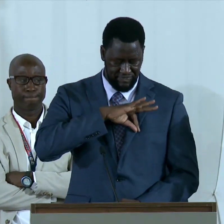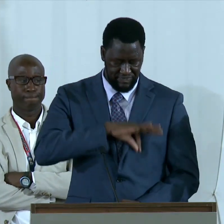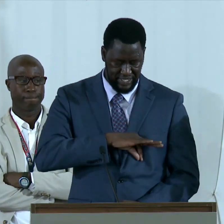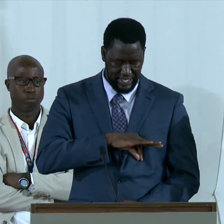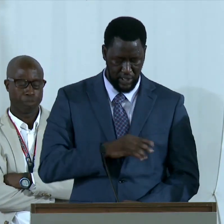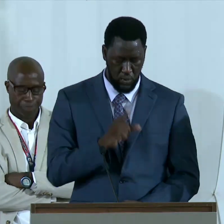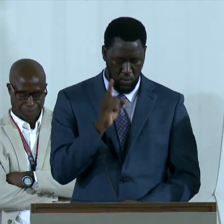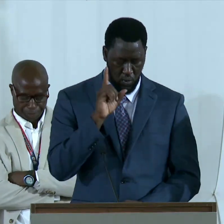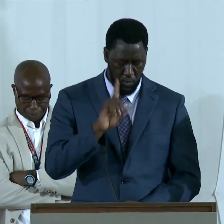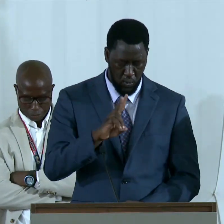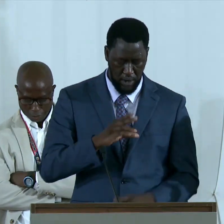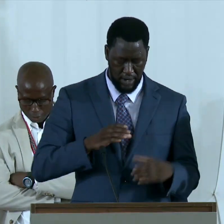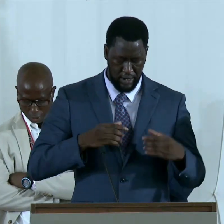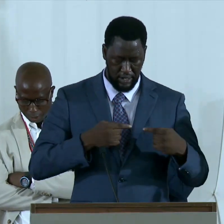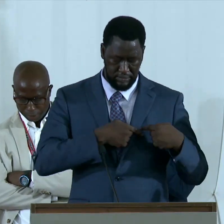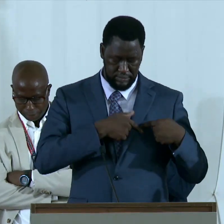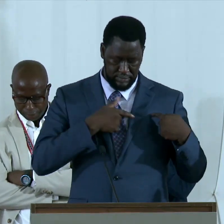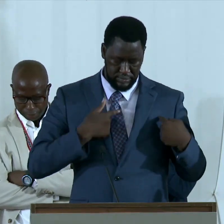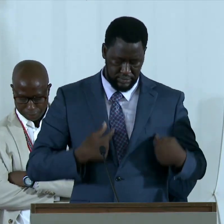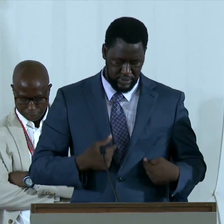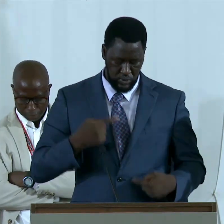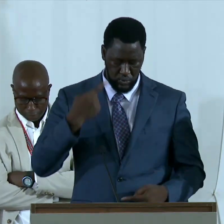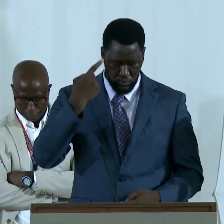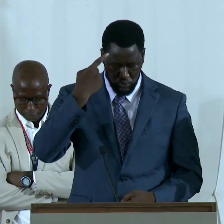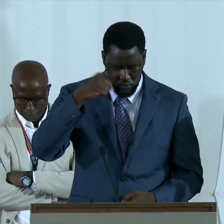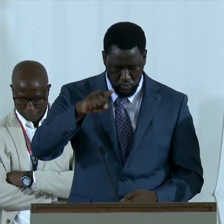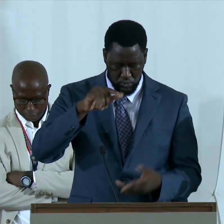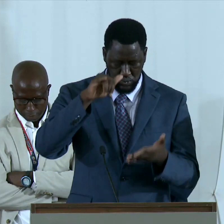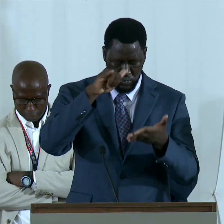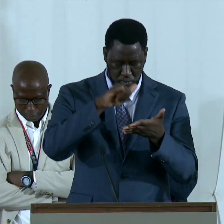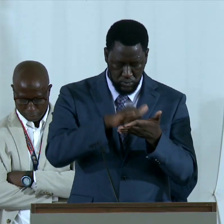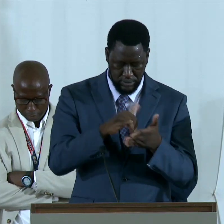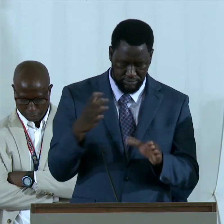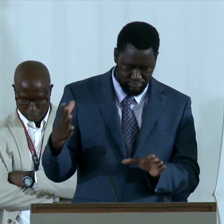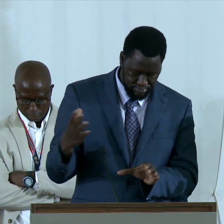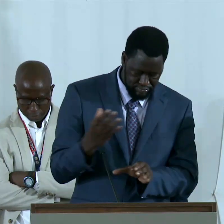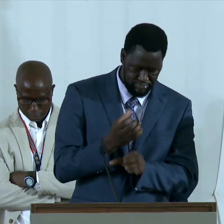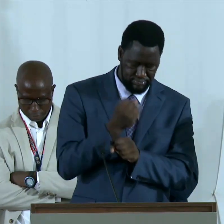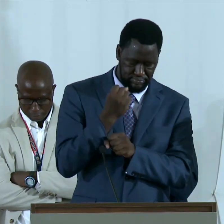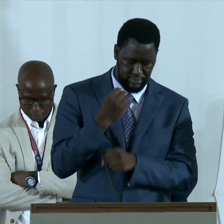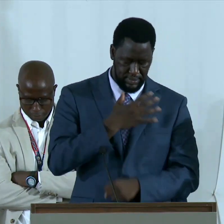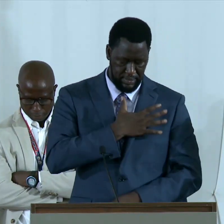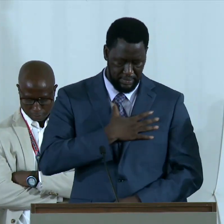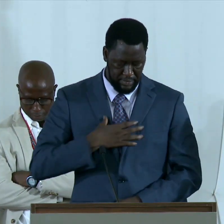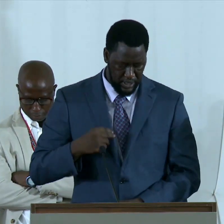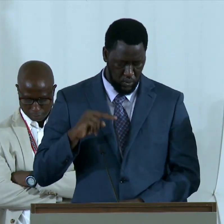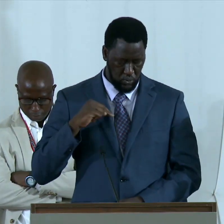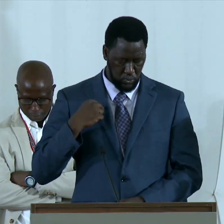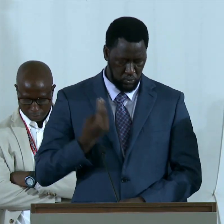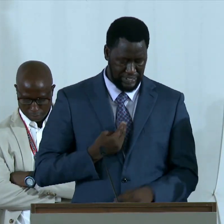cœur pour cette réception et nous sommes impatients